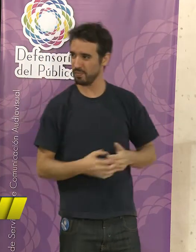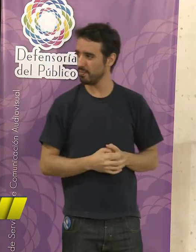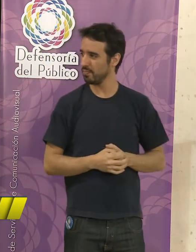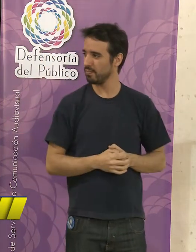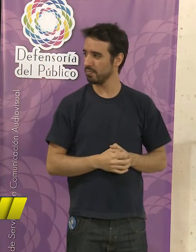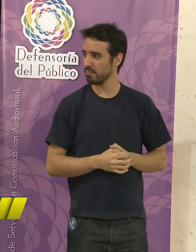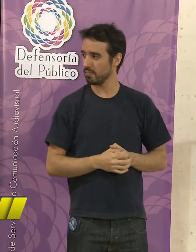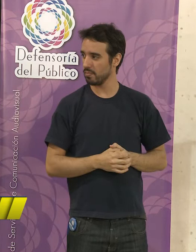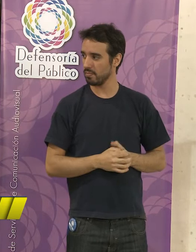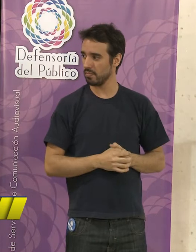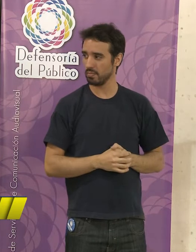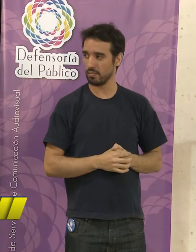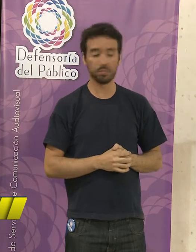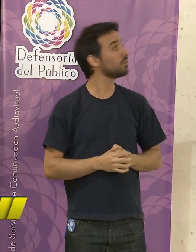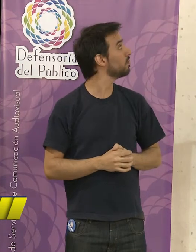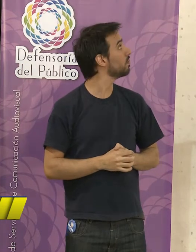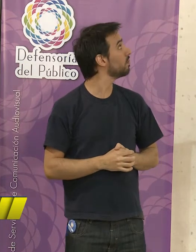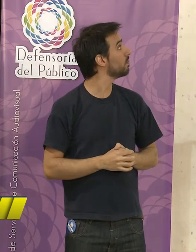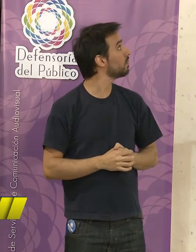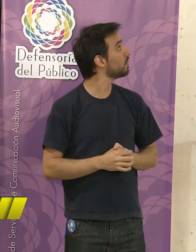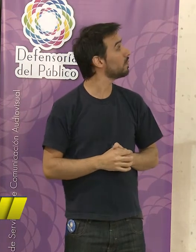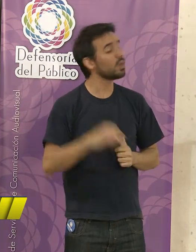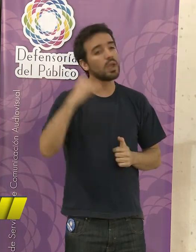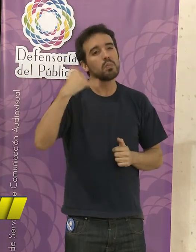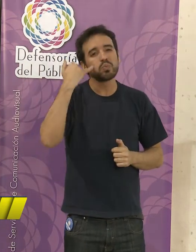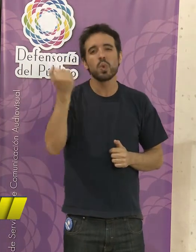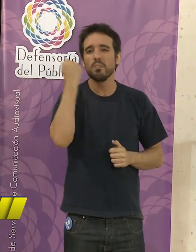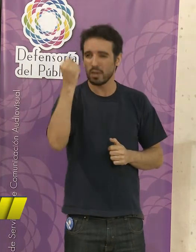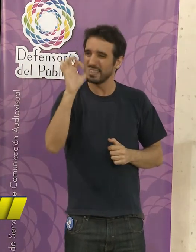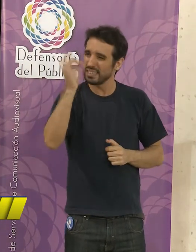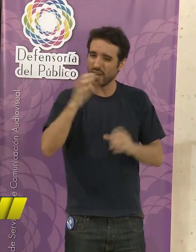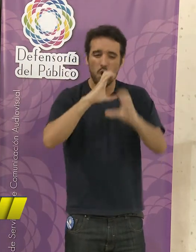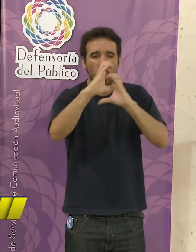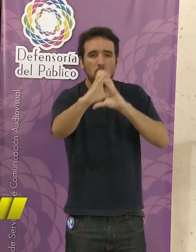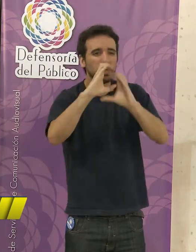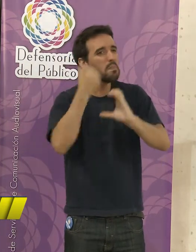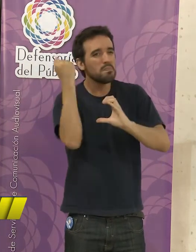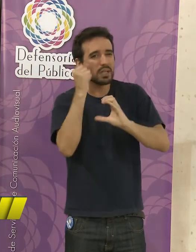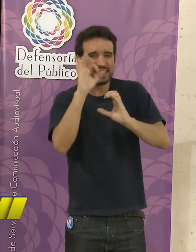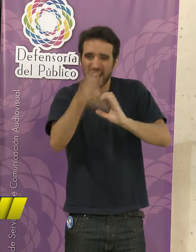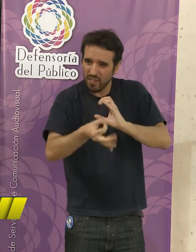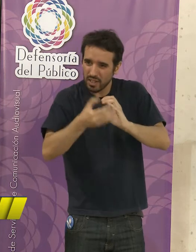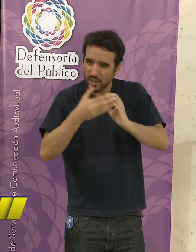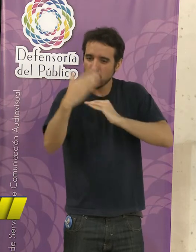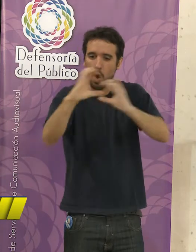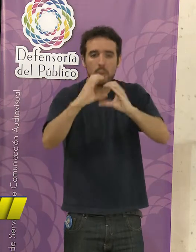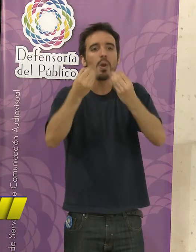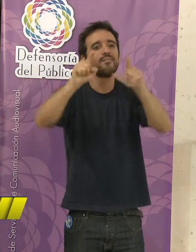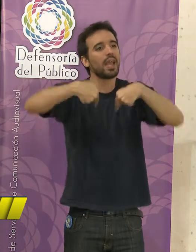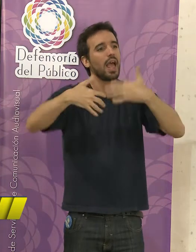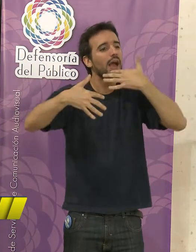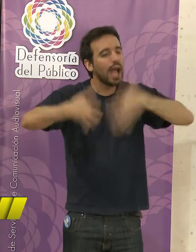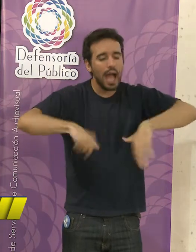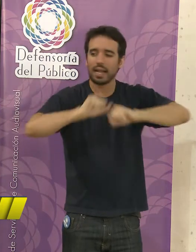Y bueno, se genera una disputa. Y bueno, ahí es muy importante saber comunicarnos para poder entendernos y